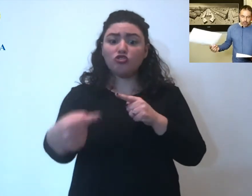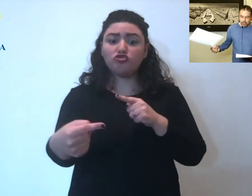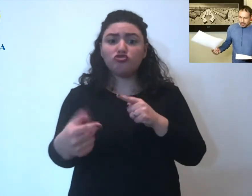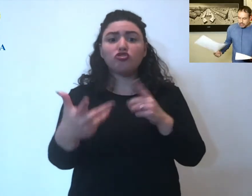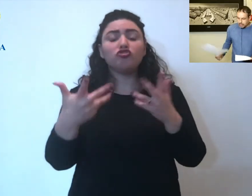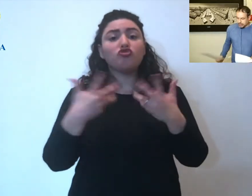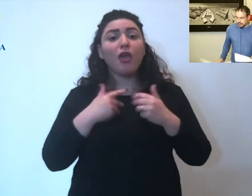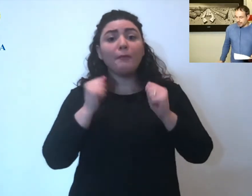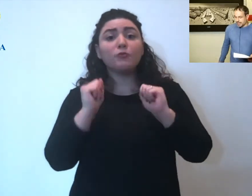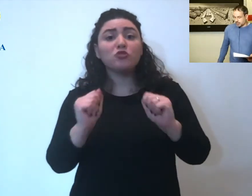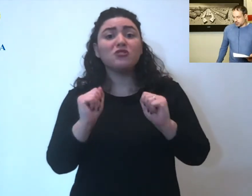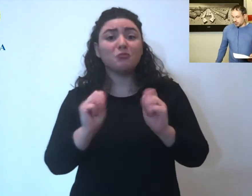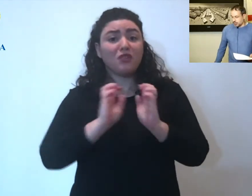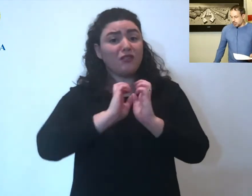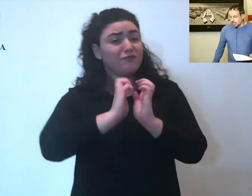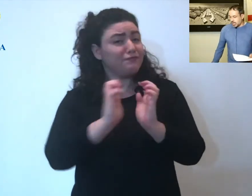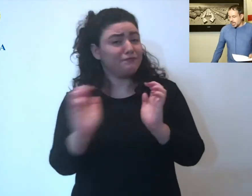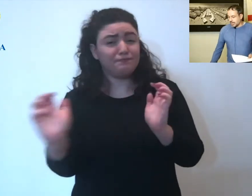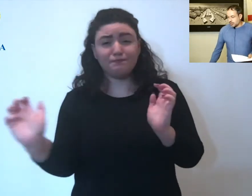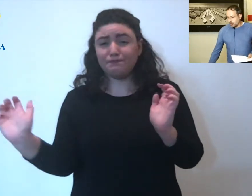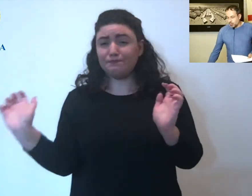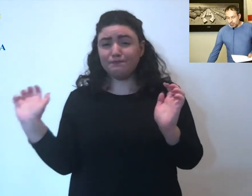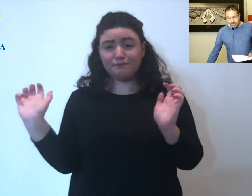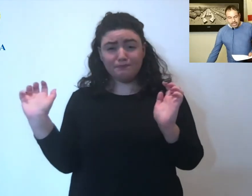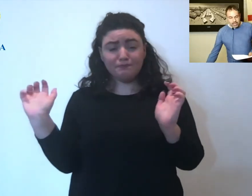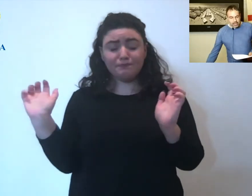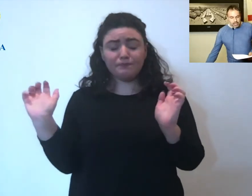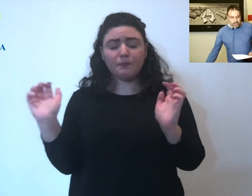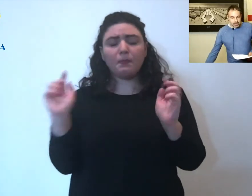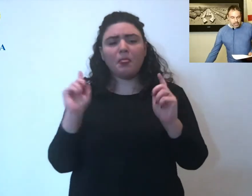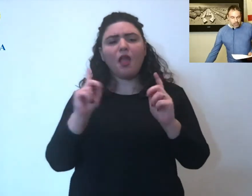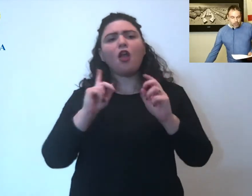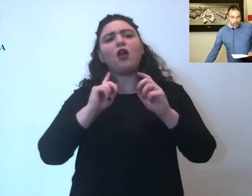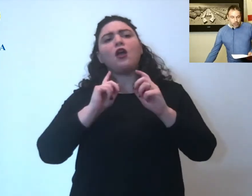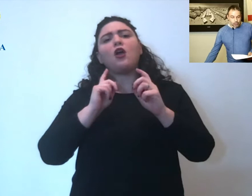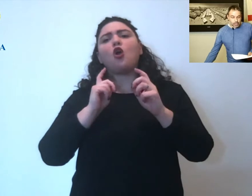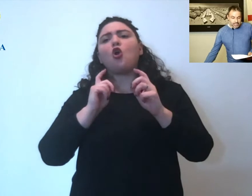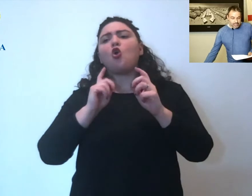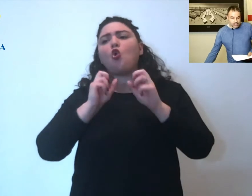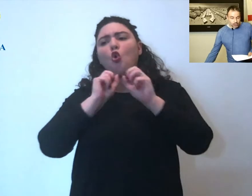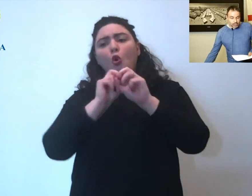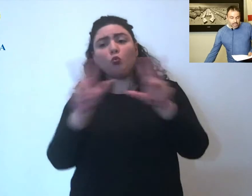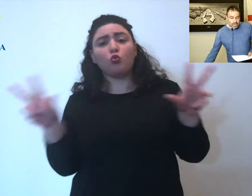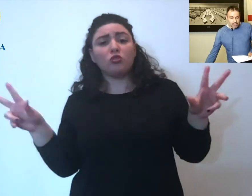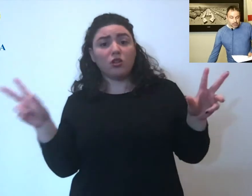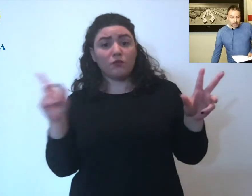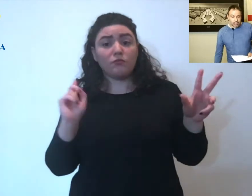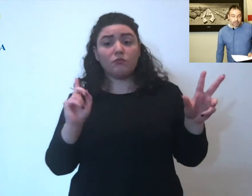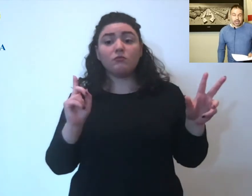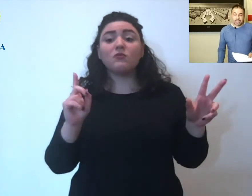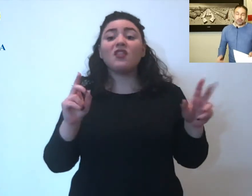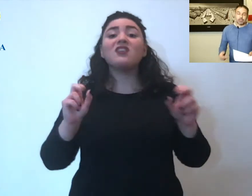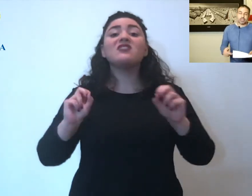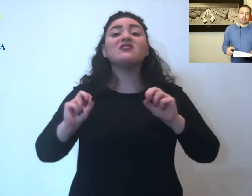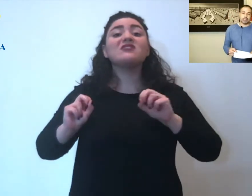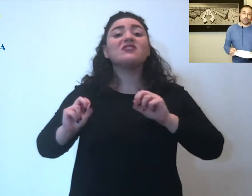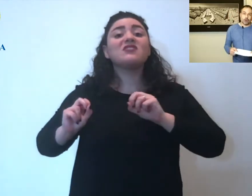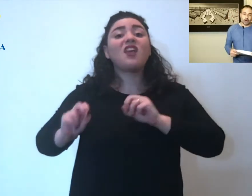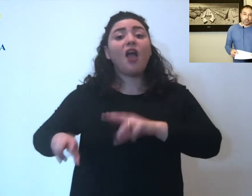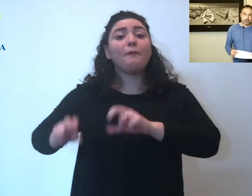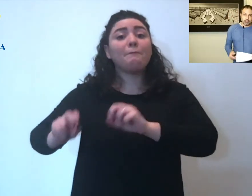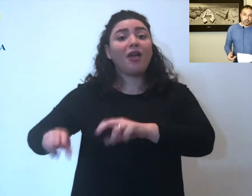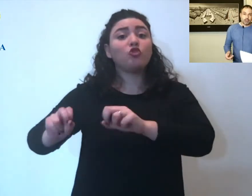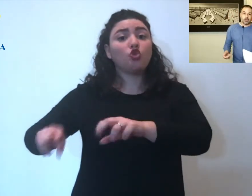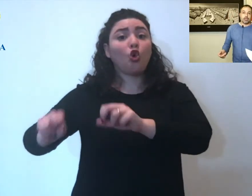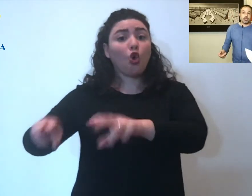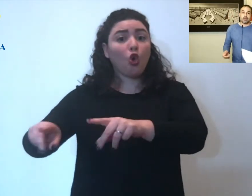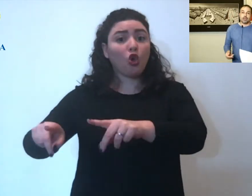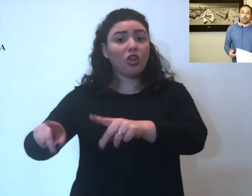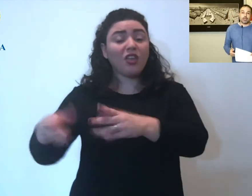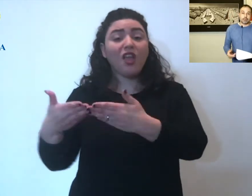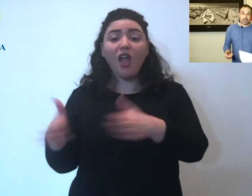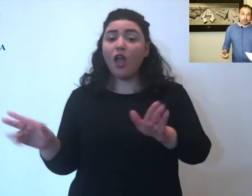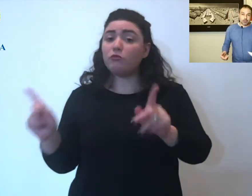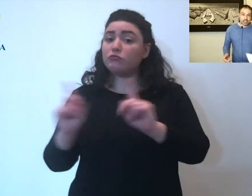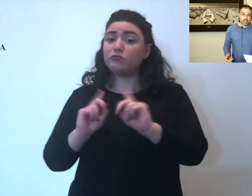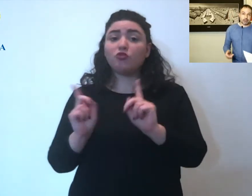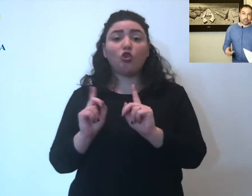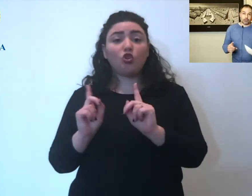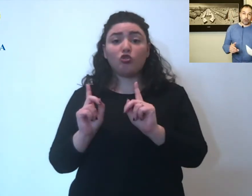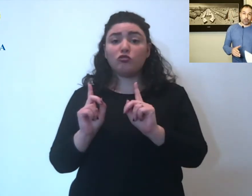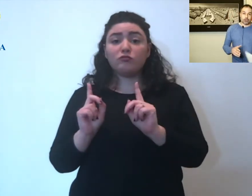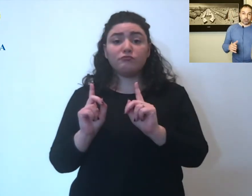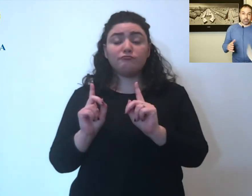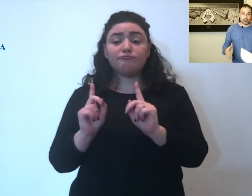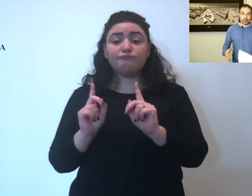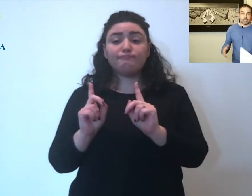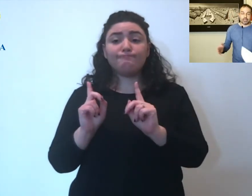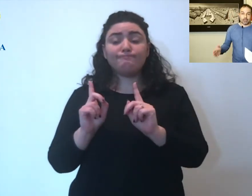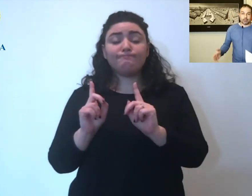tipo diverso. Alcune comunicazioni, non apriremo gli sgambatoi, non apriremo gli